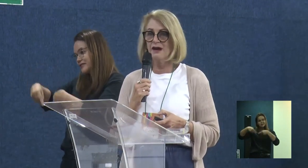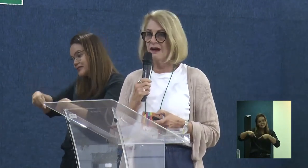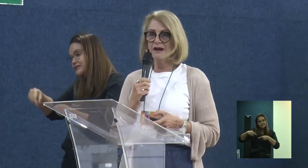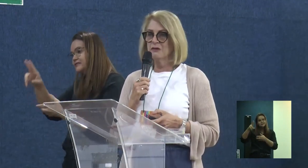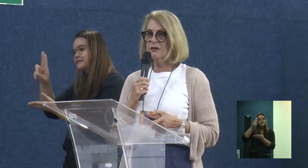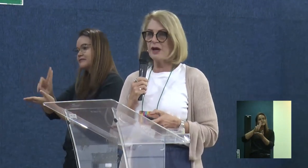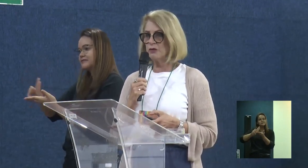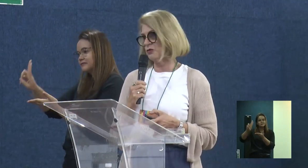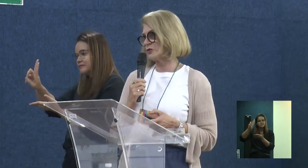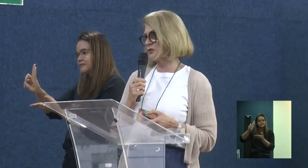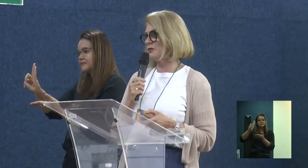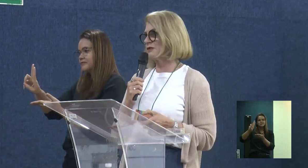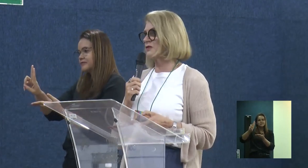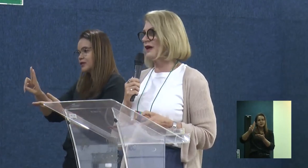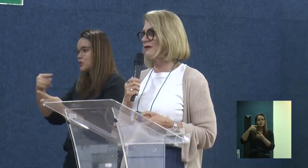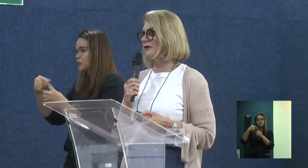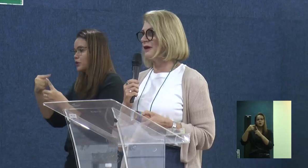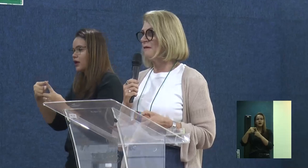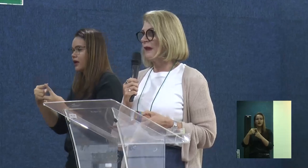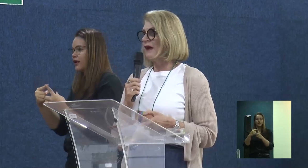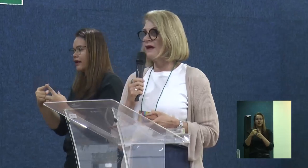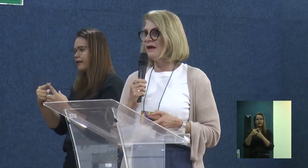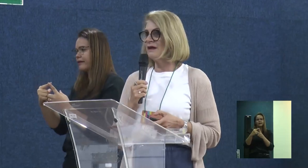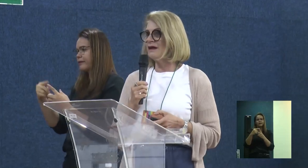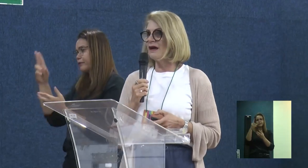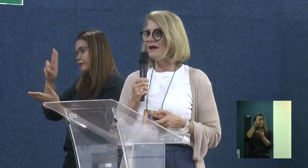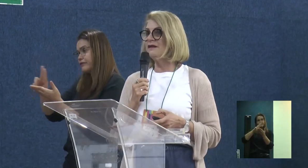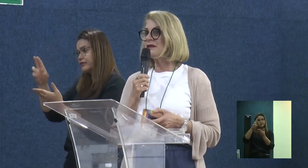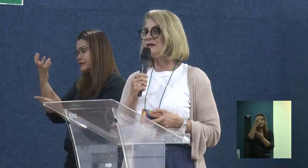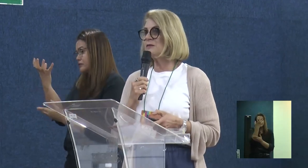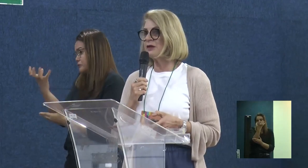universidade nunca é o tudo junto misturado, né.